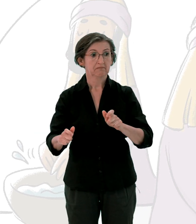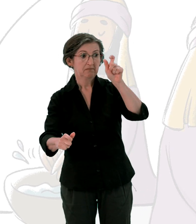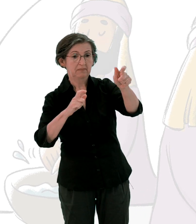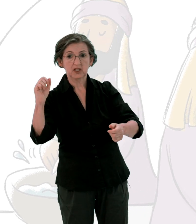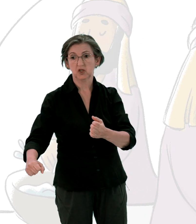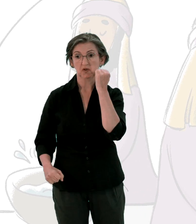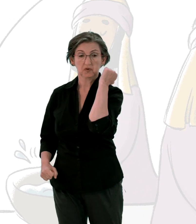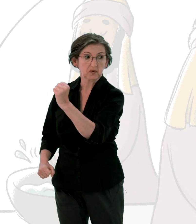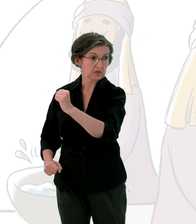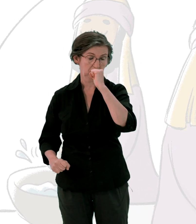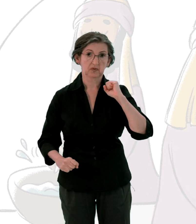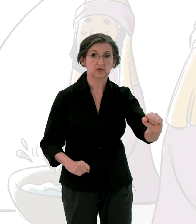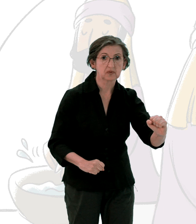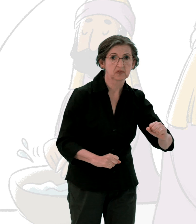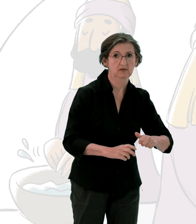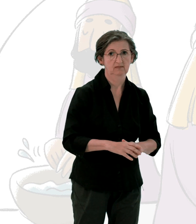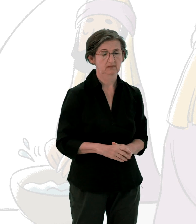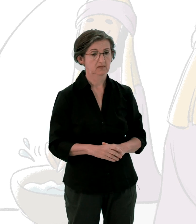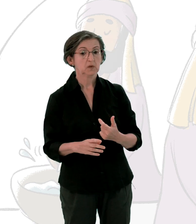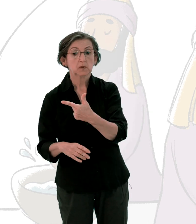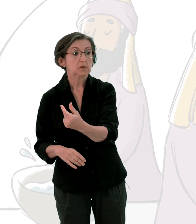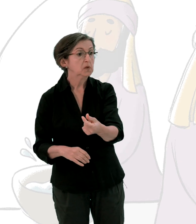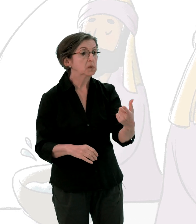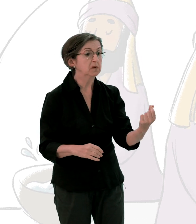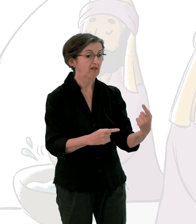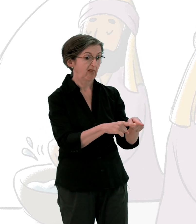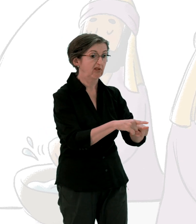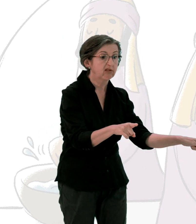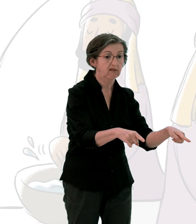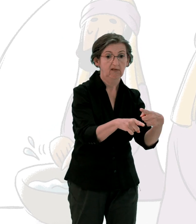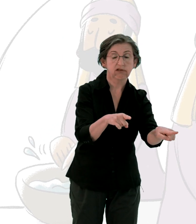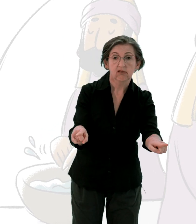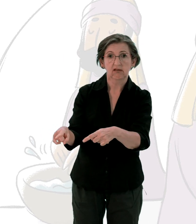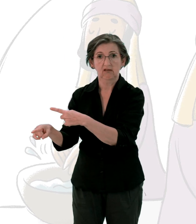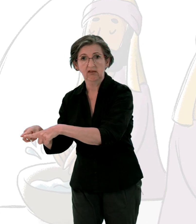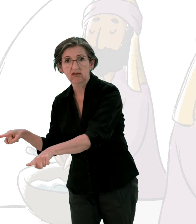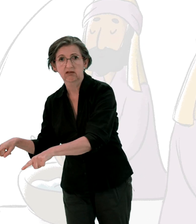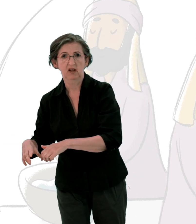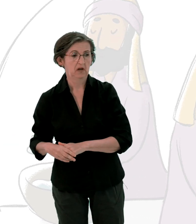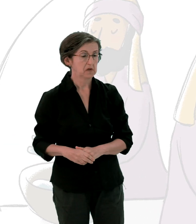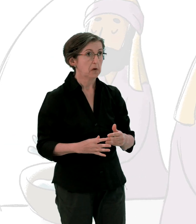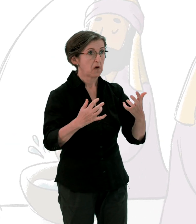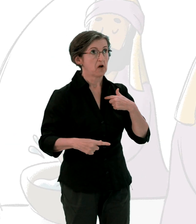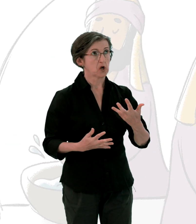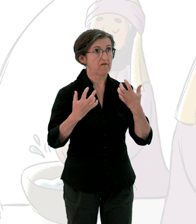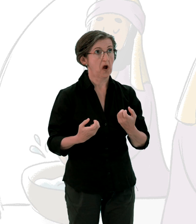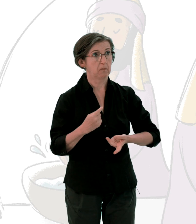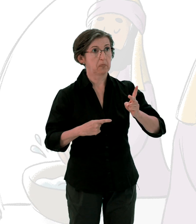Ils tuent les autres Ils commettent l'adultère Ils veulent avoir